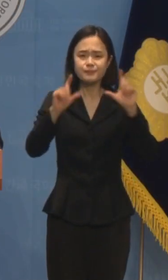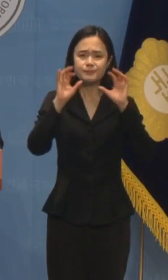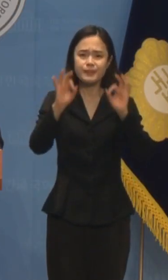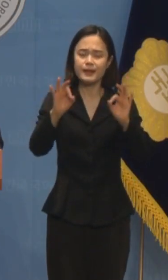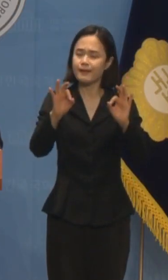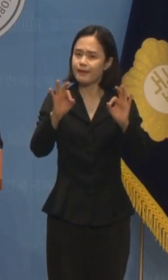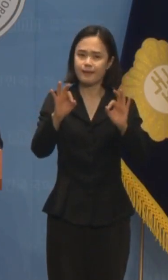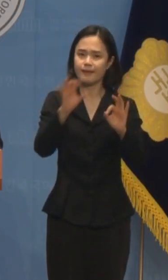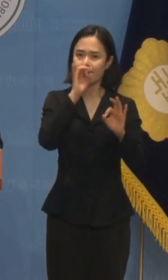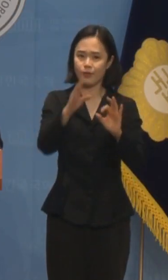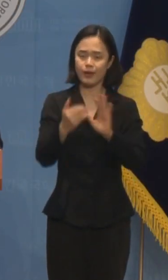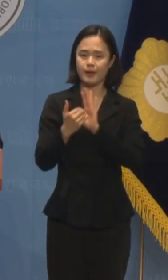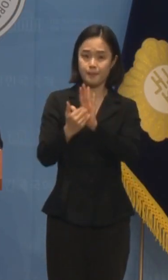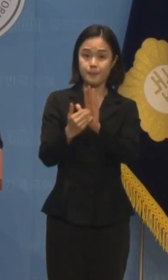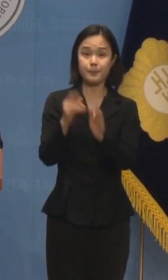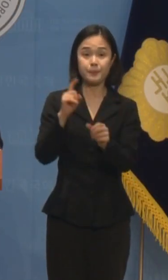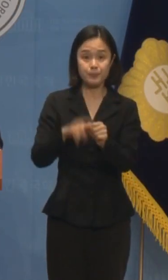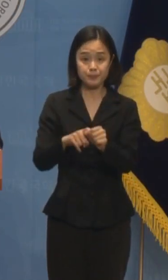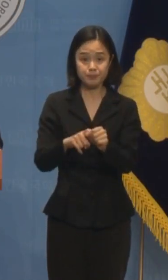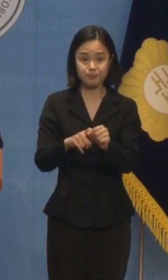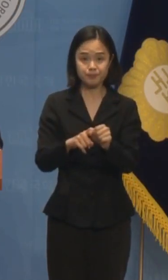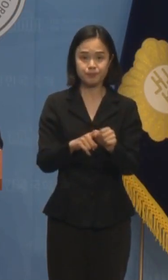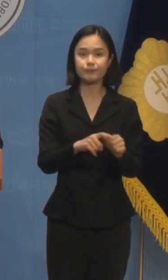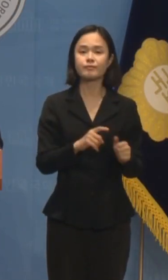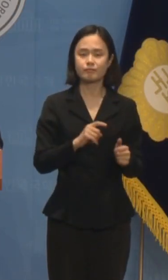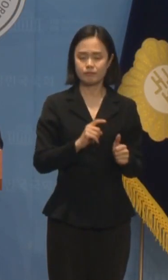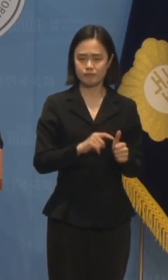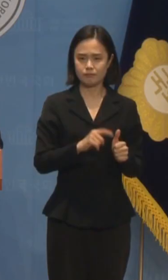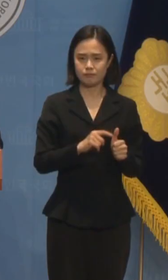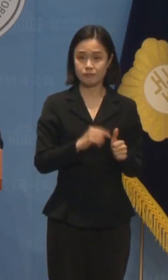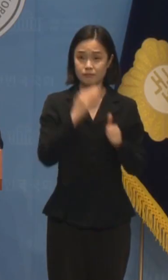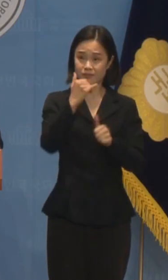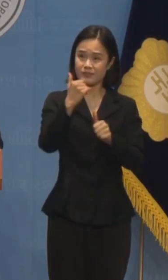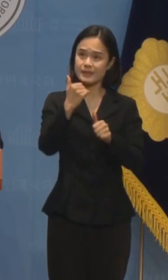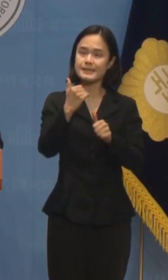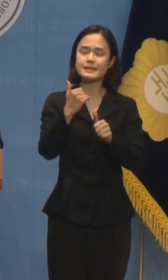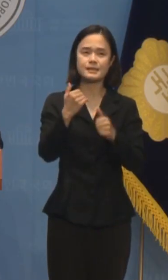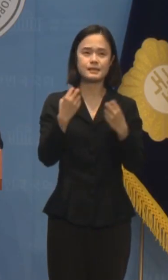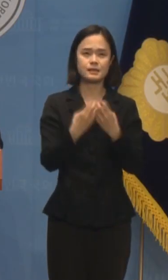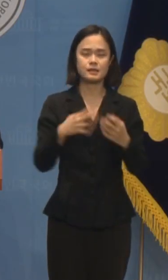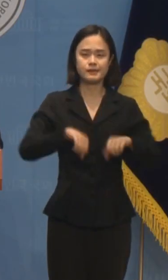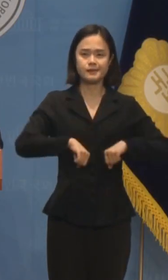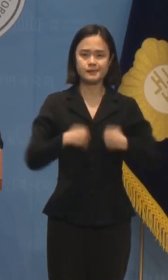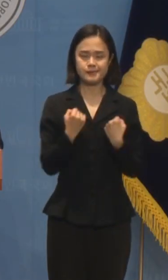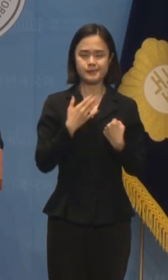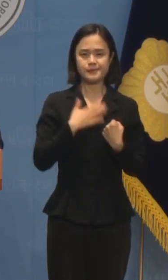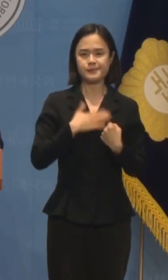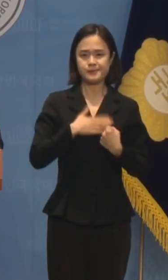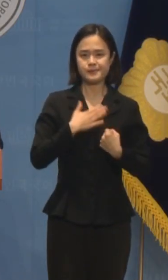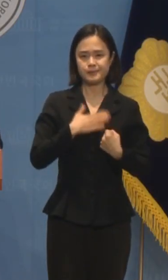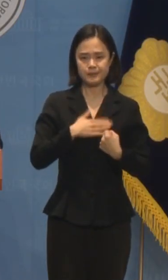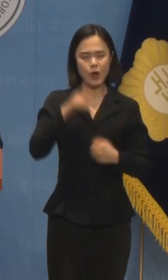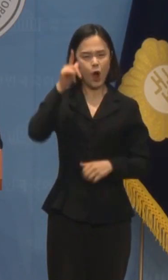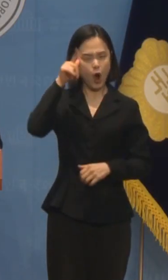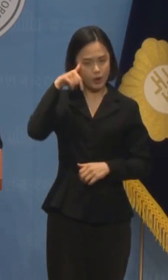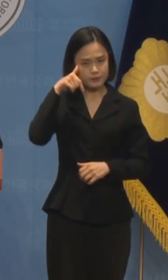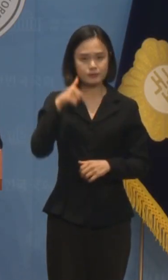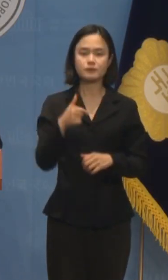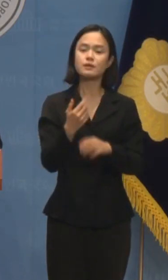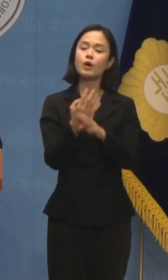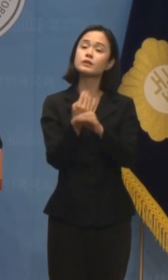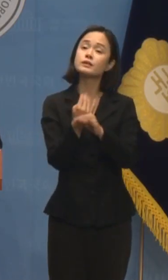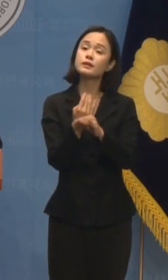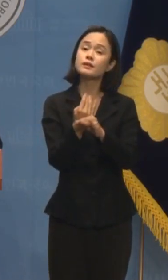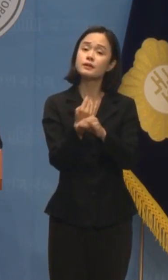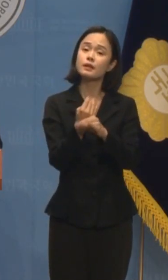부득이 출석 요구에 응하기로 검찰과 출석 일정을 조율했습니다. 그래서 지난 26일 오전 11시에